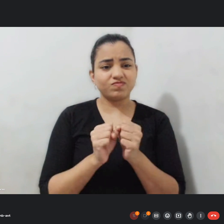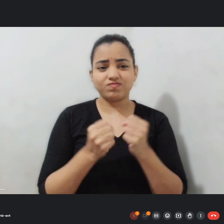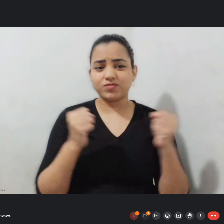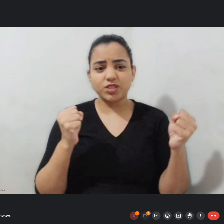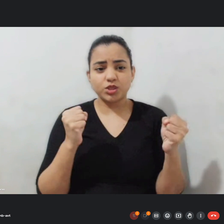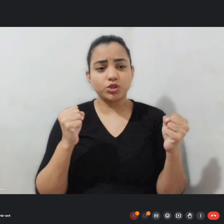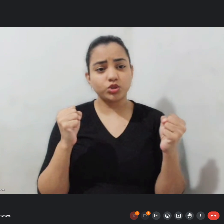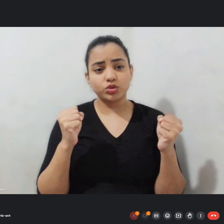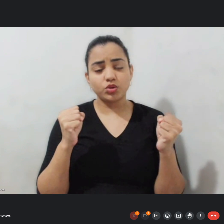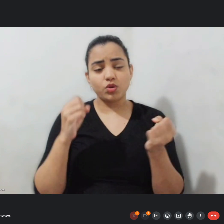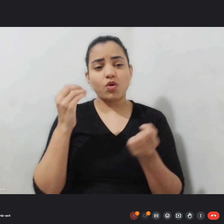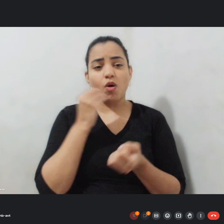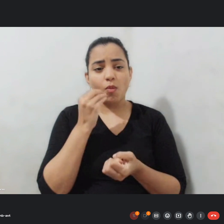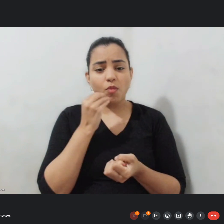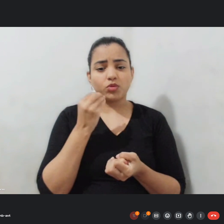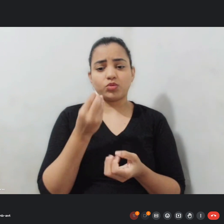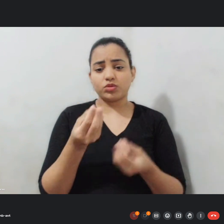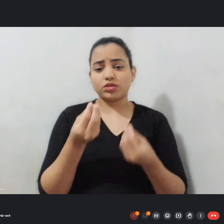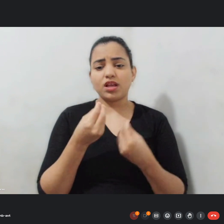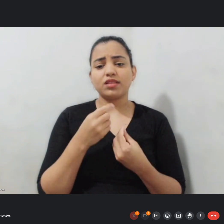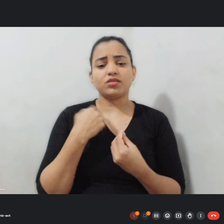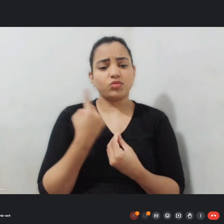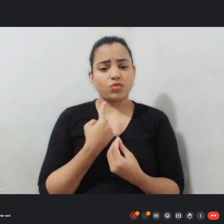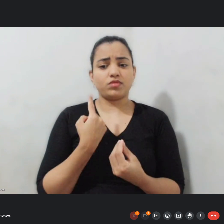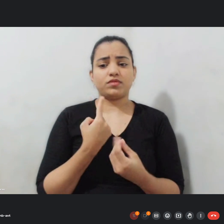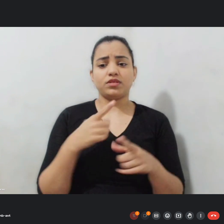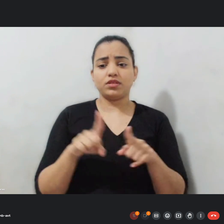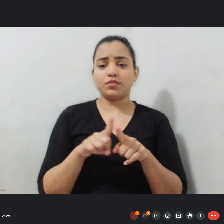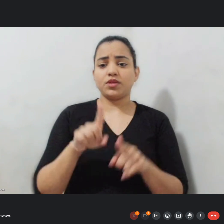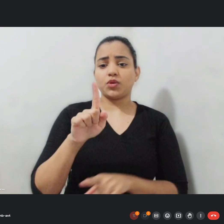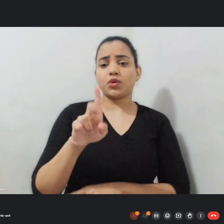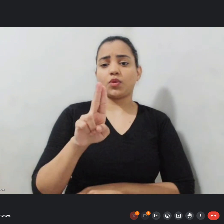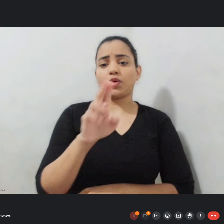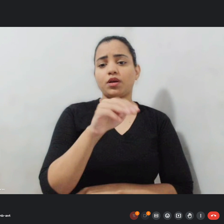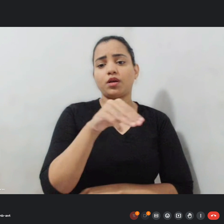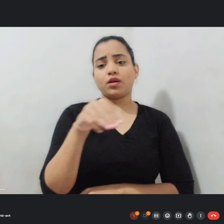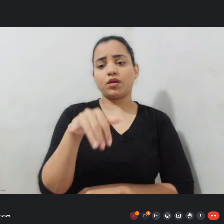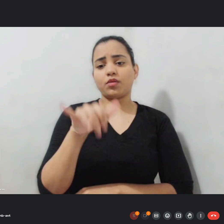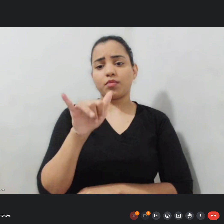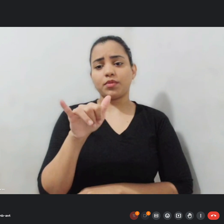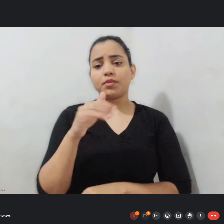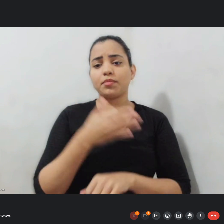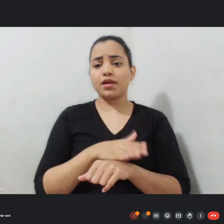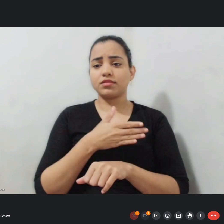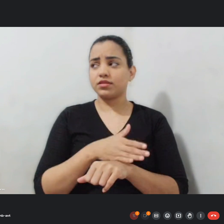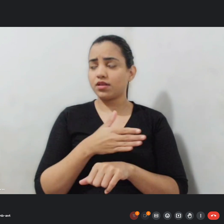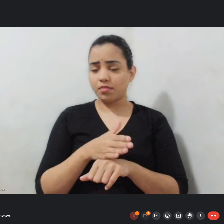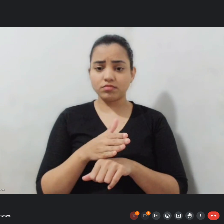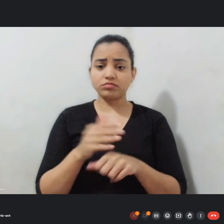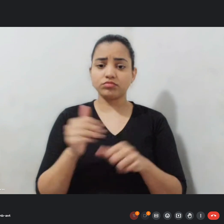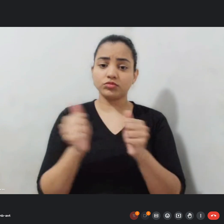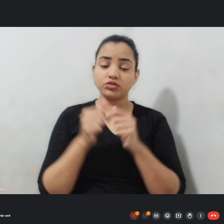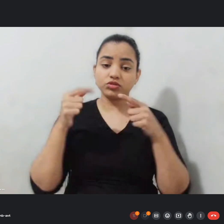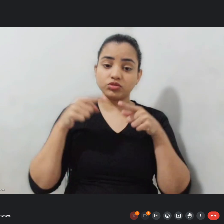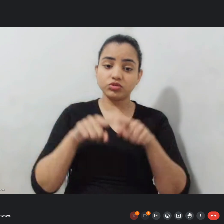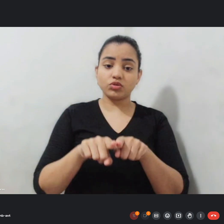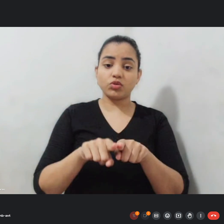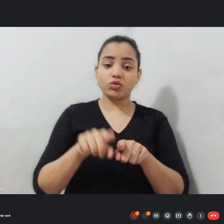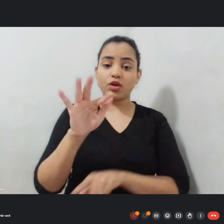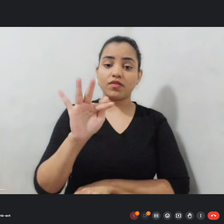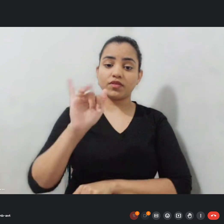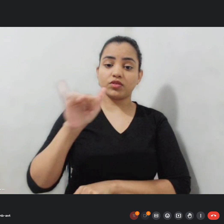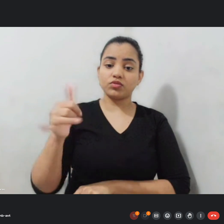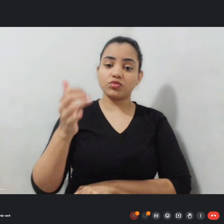todas nós e que o GAMI ele tem participado diretamente em parceria com a Fundação José Augusto nos editais nos